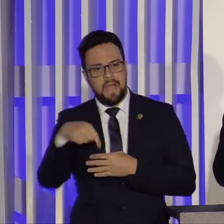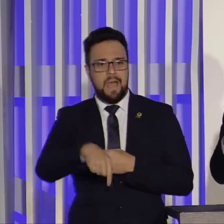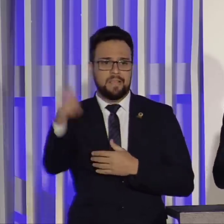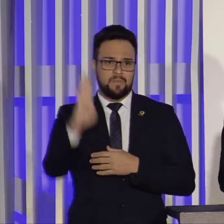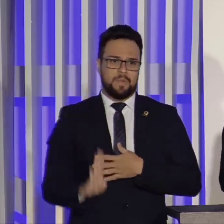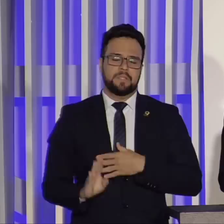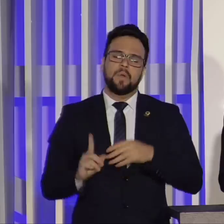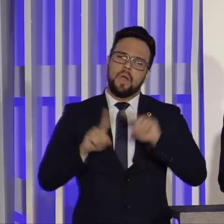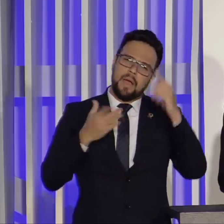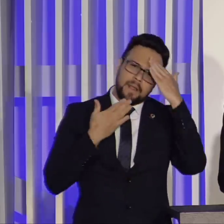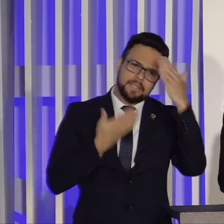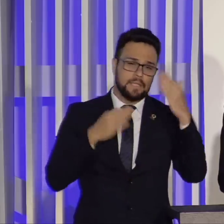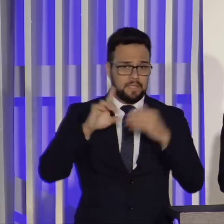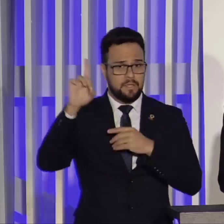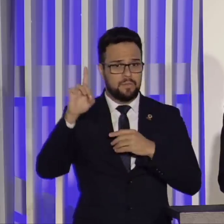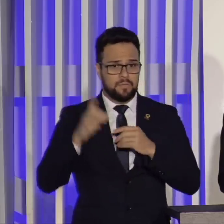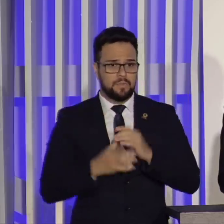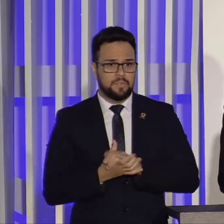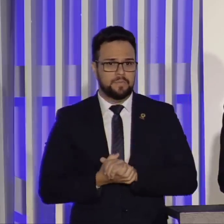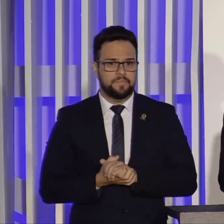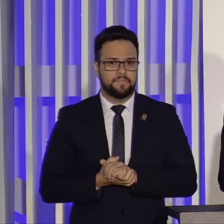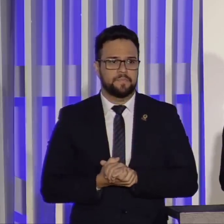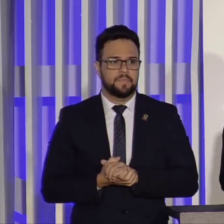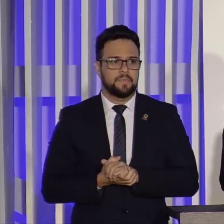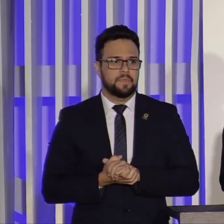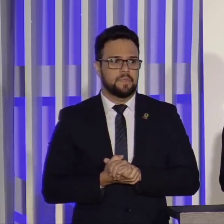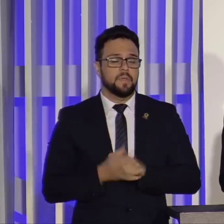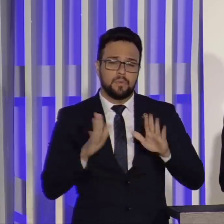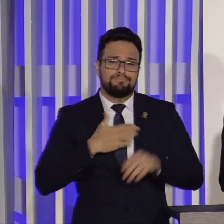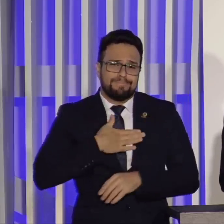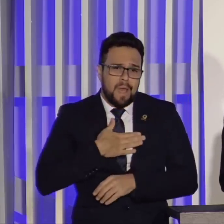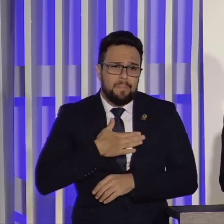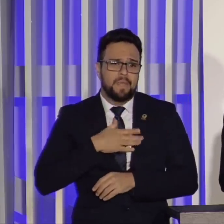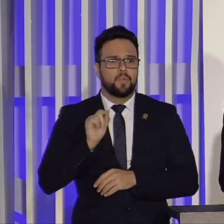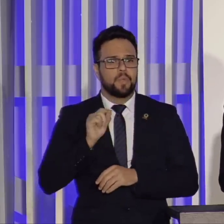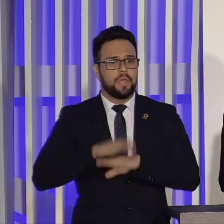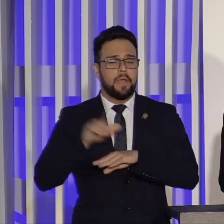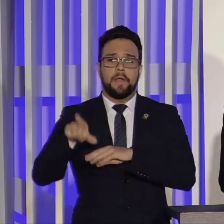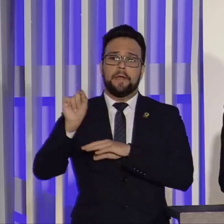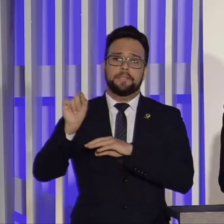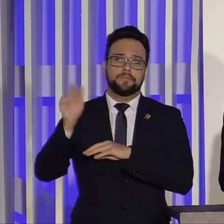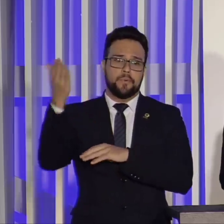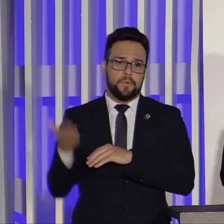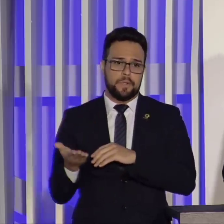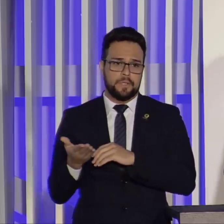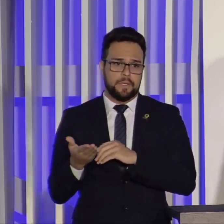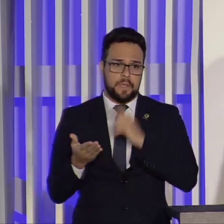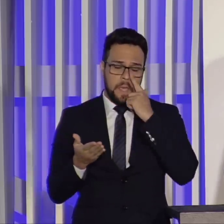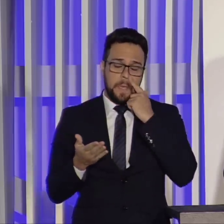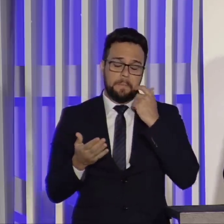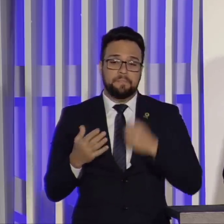Peço a Deus que tudo dê certo na Argentina. se bem que lamento a escolha de um misa defesa general de brigada.